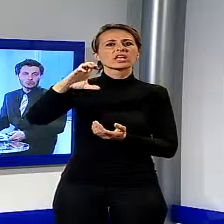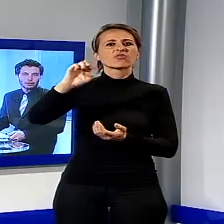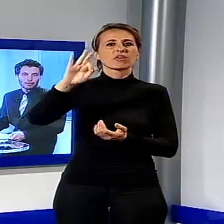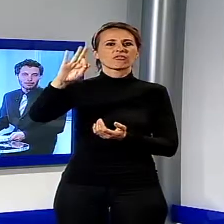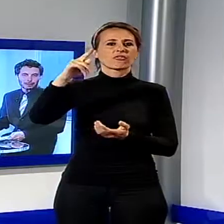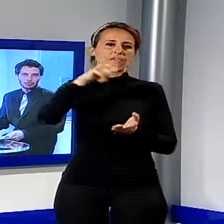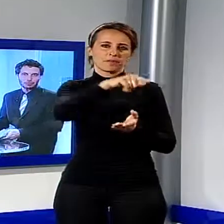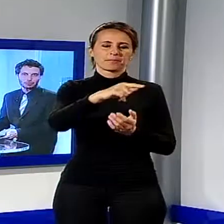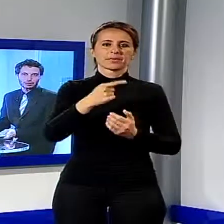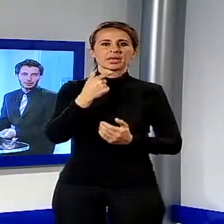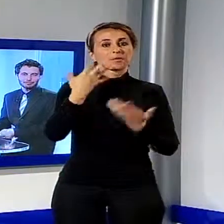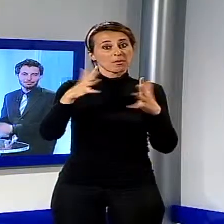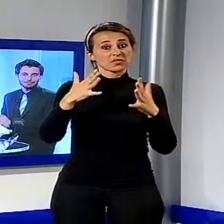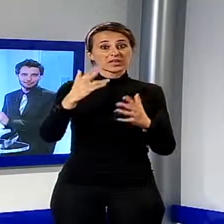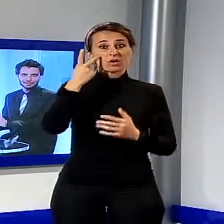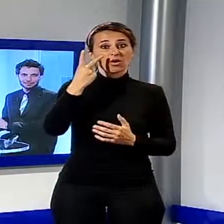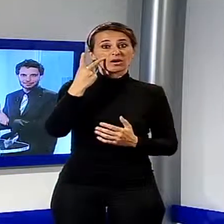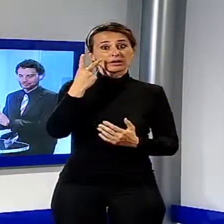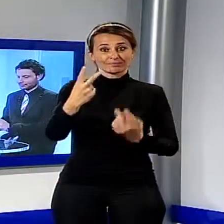ci ritroviamo per la pagina sportiva.